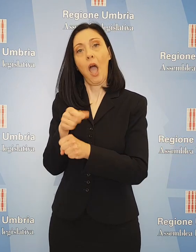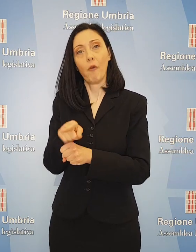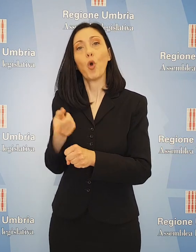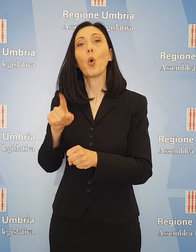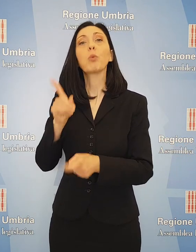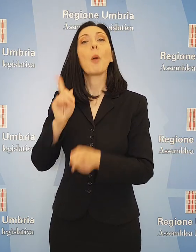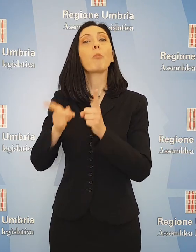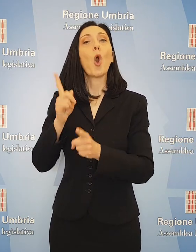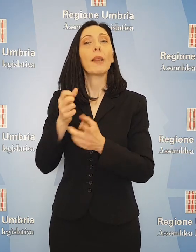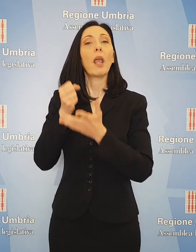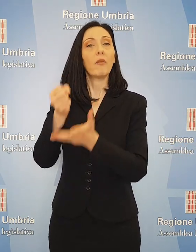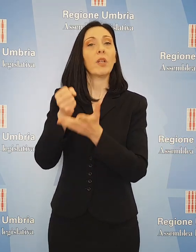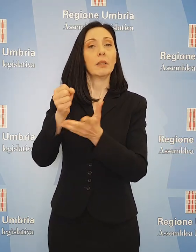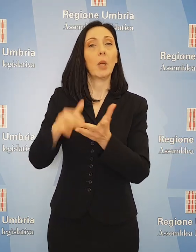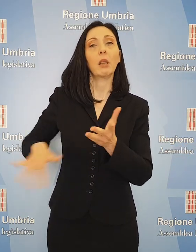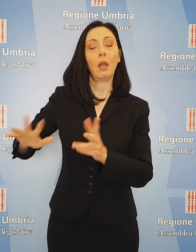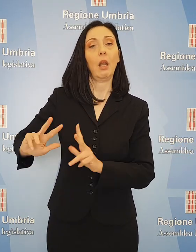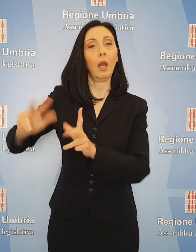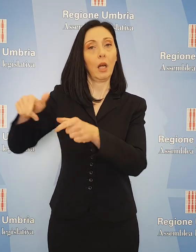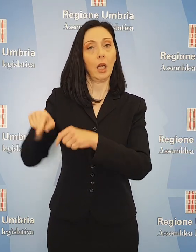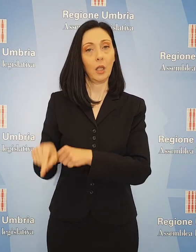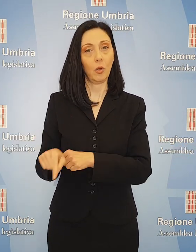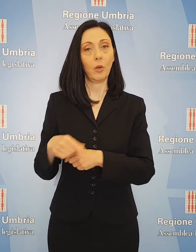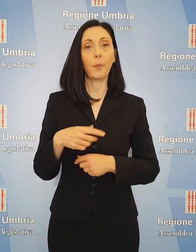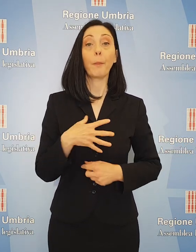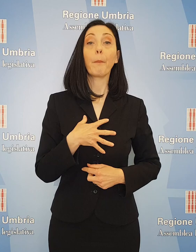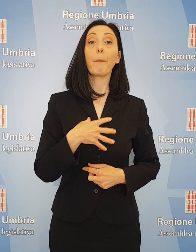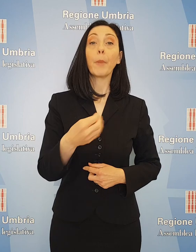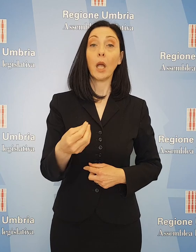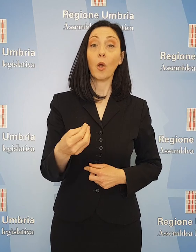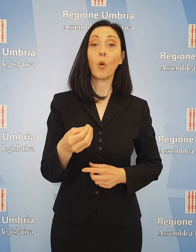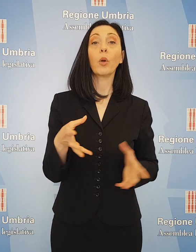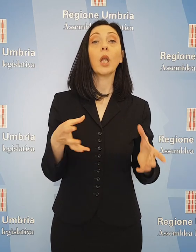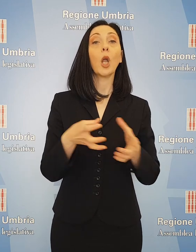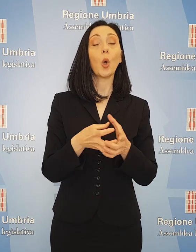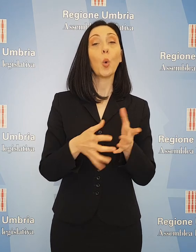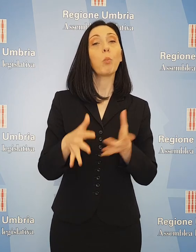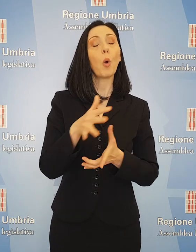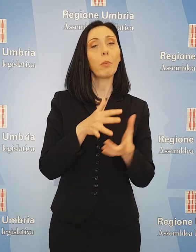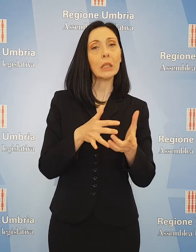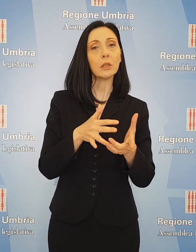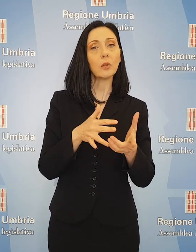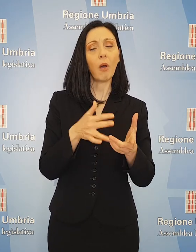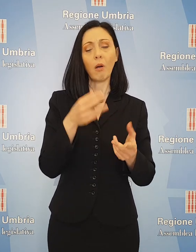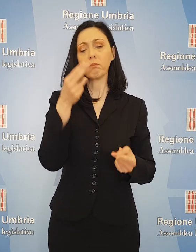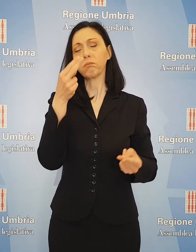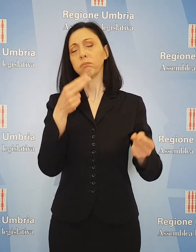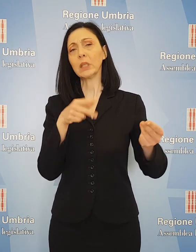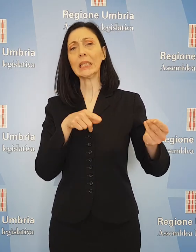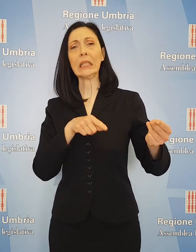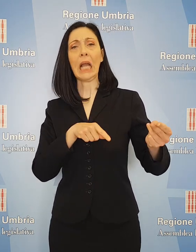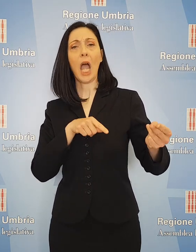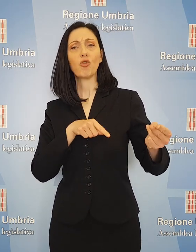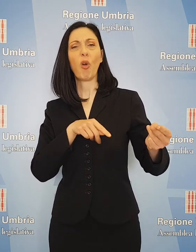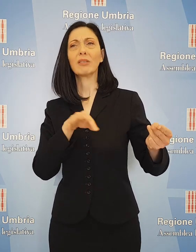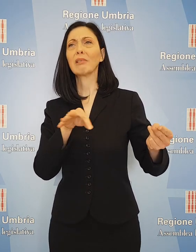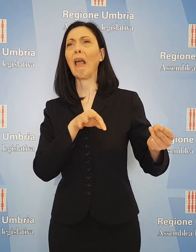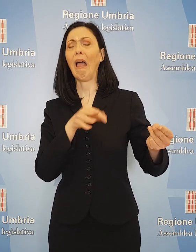politiche di investimento e di rilancio del territorio. Per Vincenzo Bianconi del gruppo Misto, in questo bilancio non si riesce a